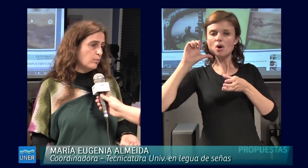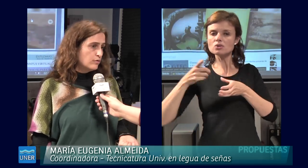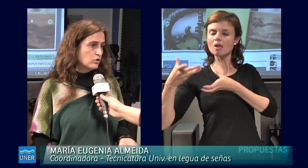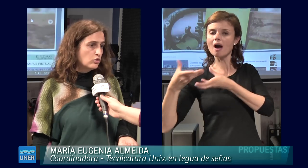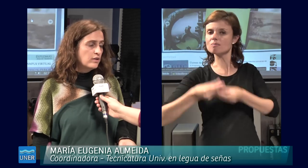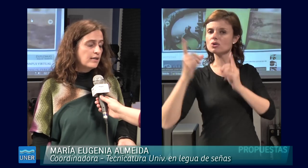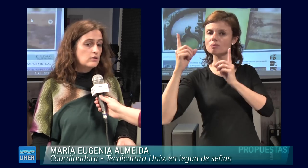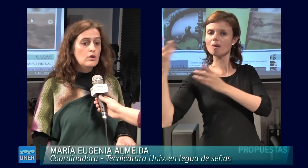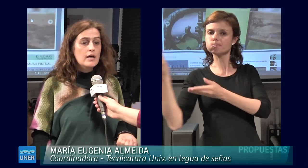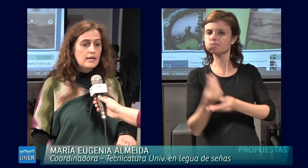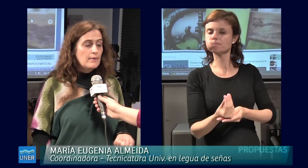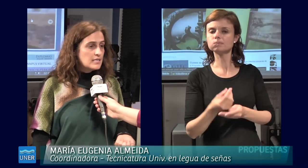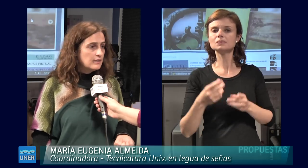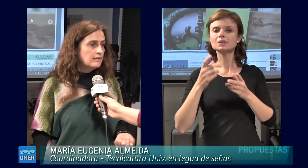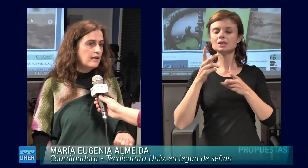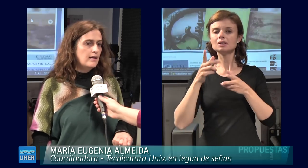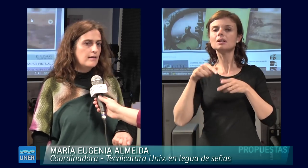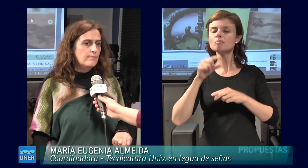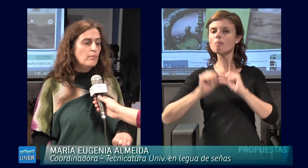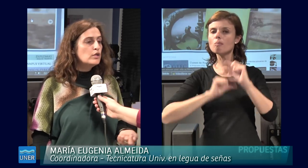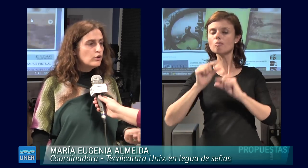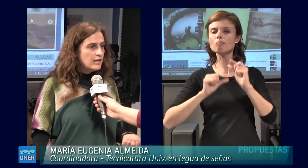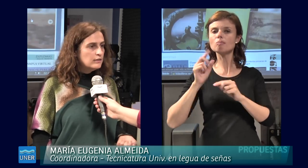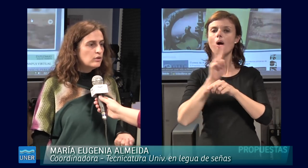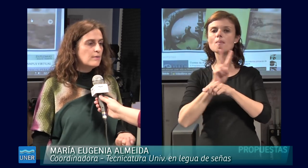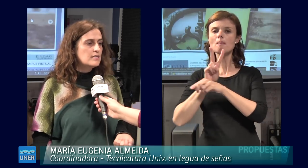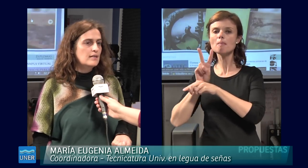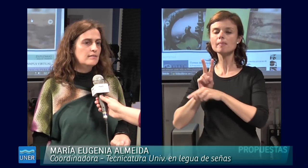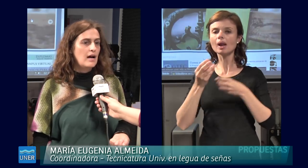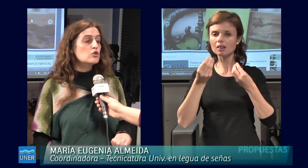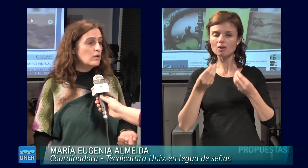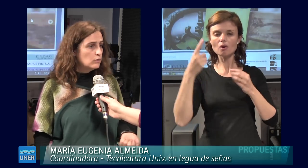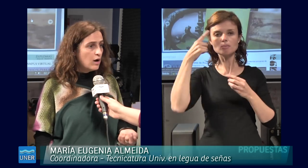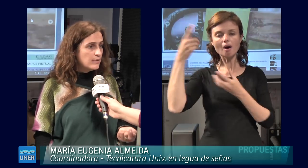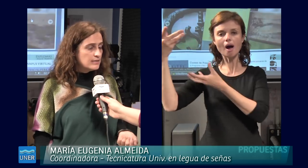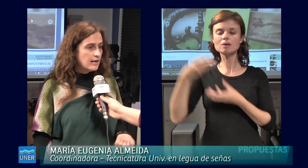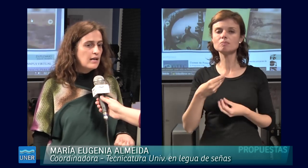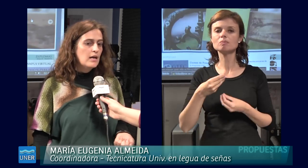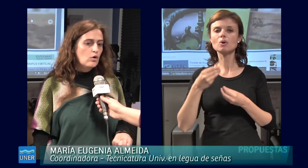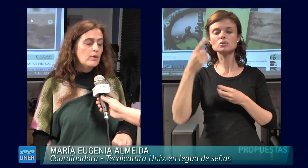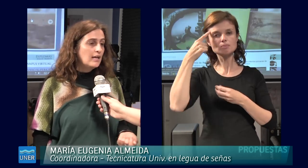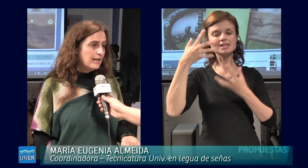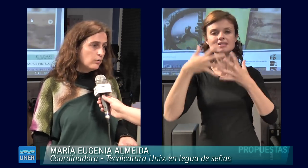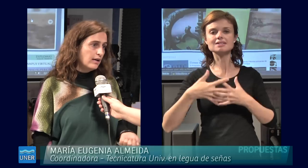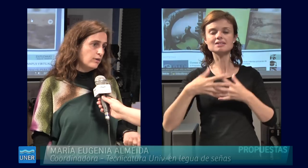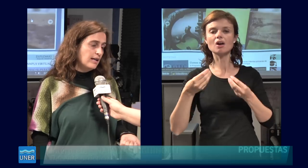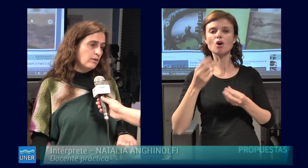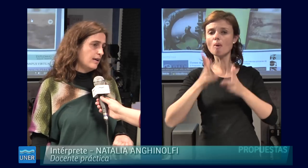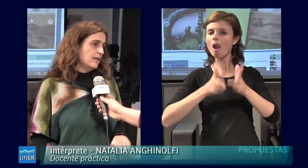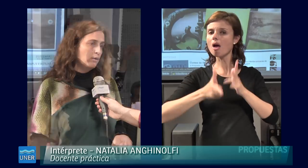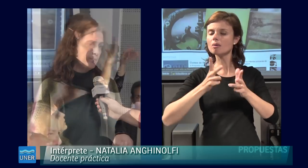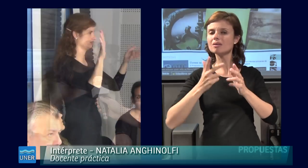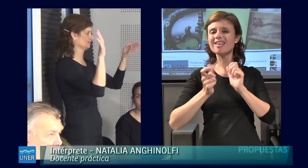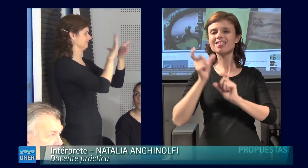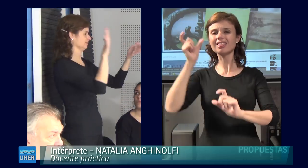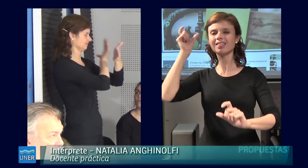sorda, de los profesores sordos en este caso, que vayan monitoreando y que vayan ayudándonos a pensar cómo esta lengua, que es una lengua